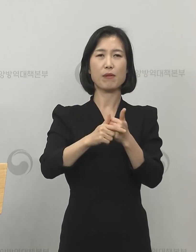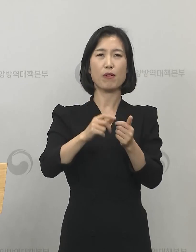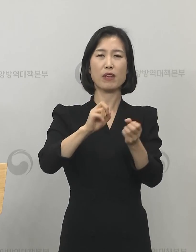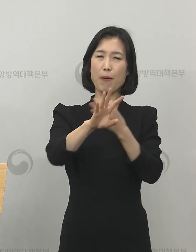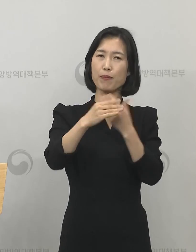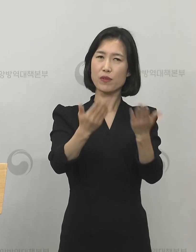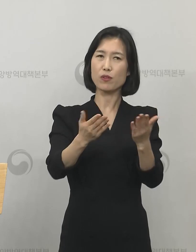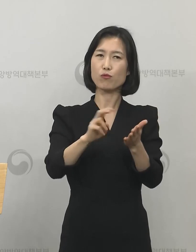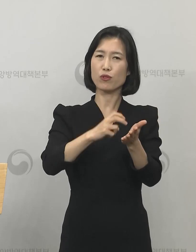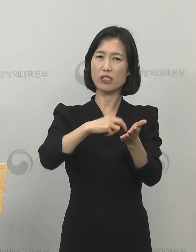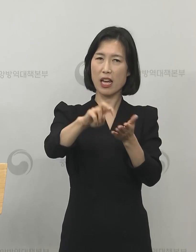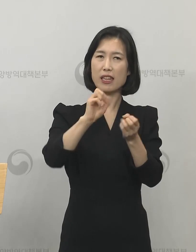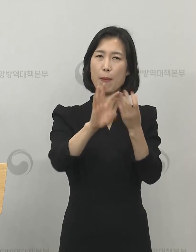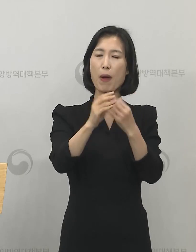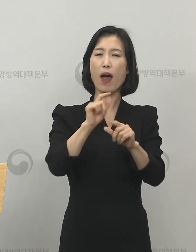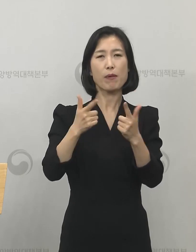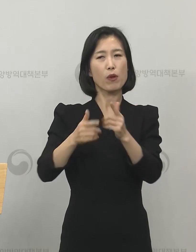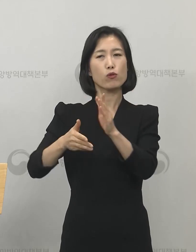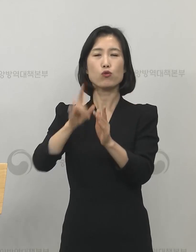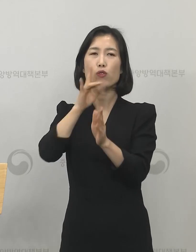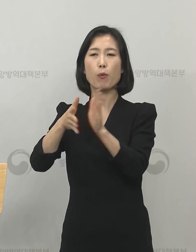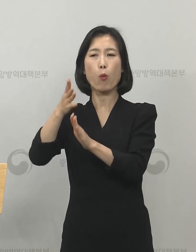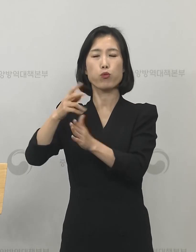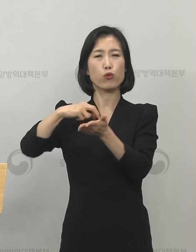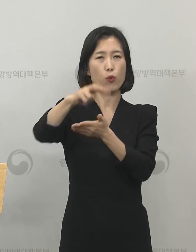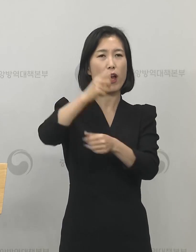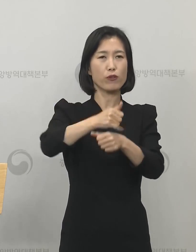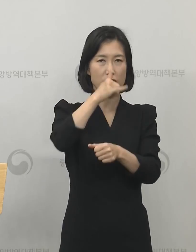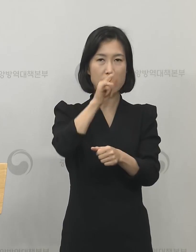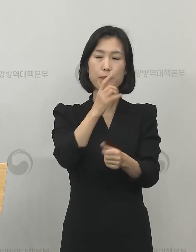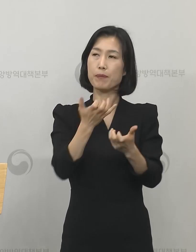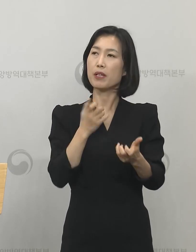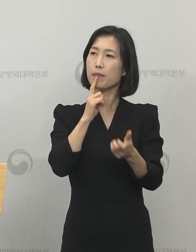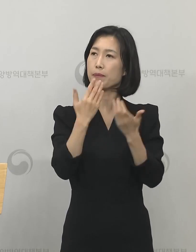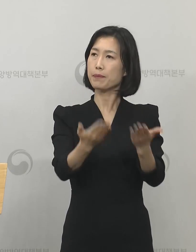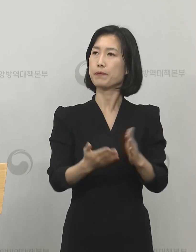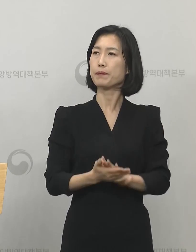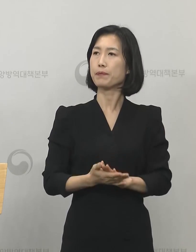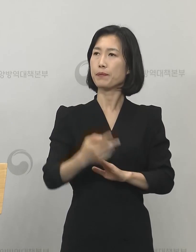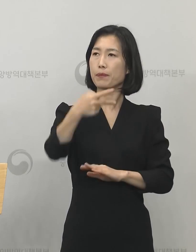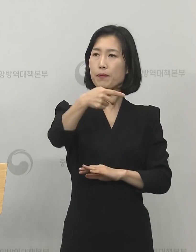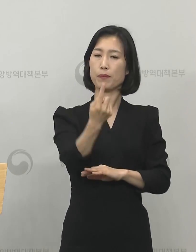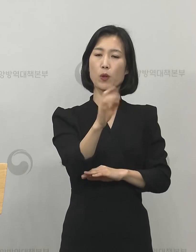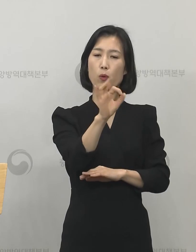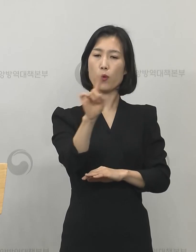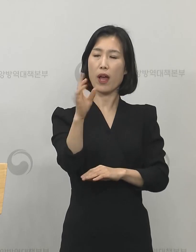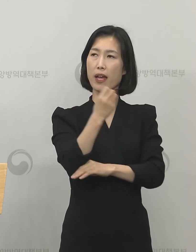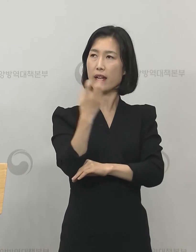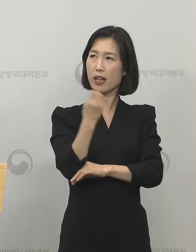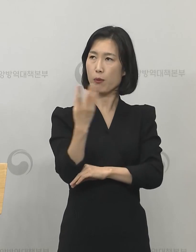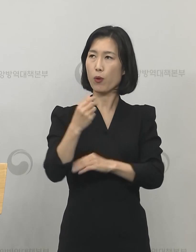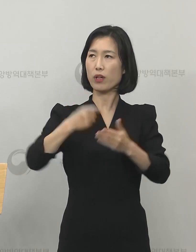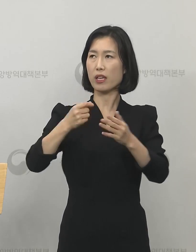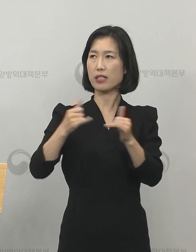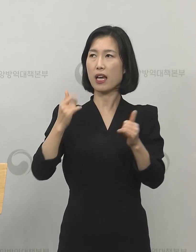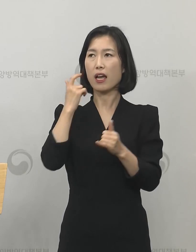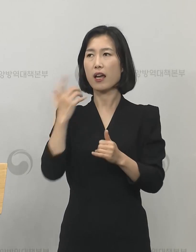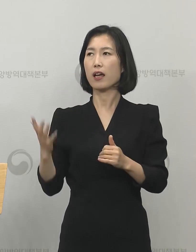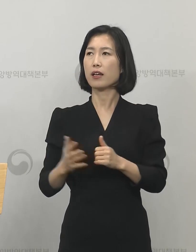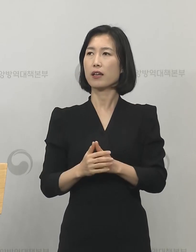확인해서 답변 드리겠습니다. 첫 번째 질문입니다. 동아일보 이소정 기자님 질문입니다.